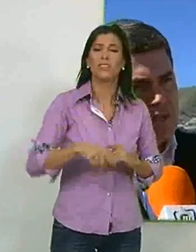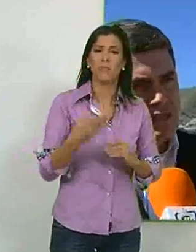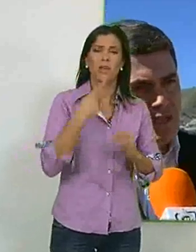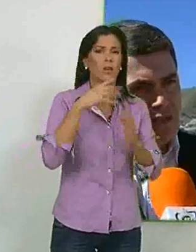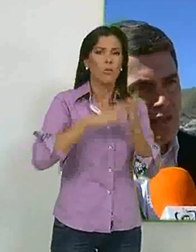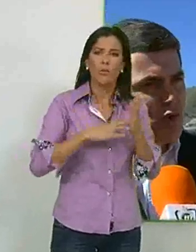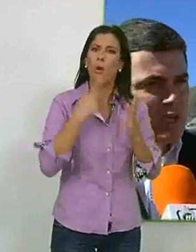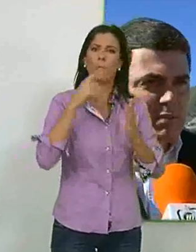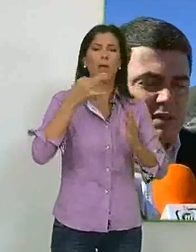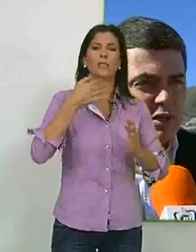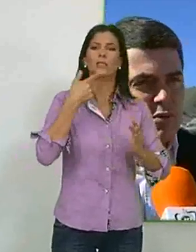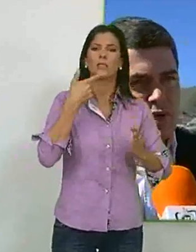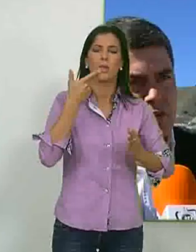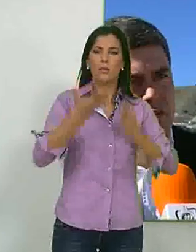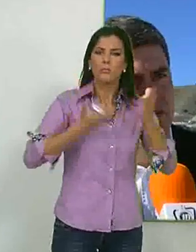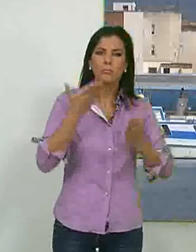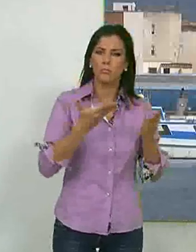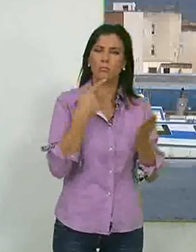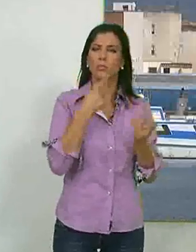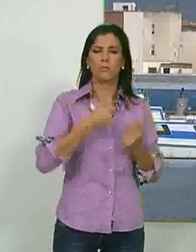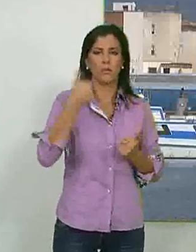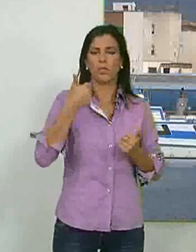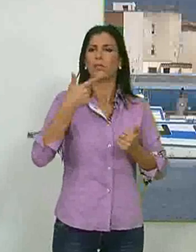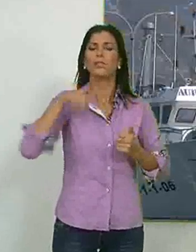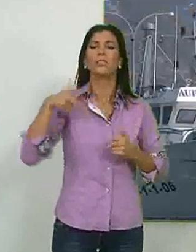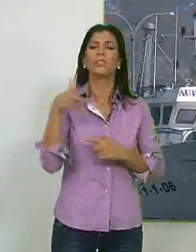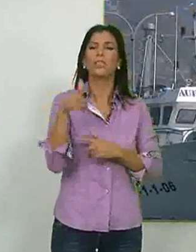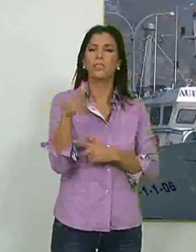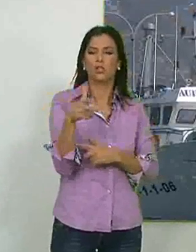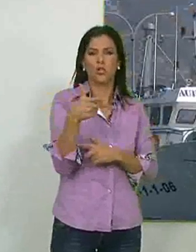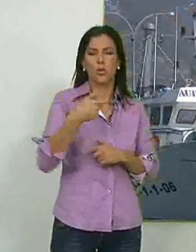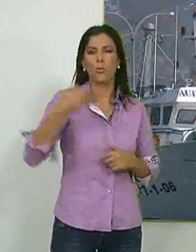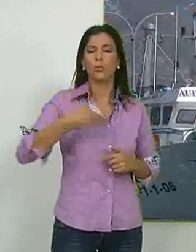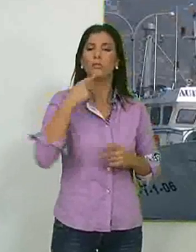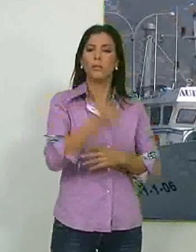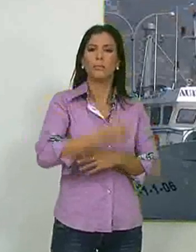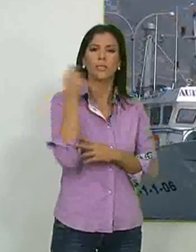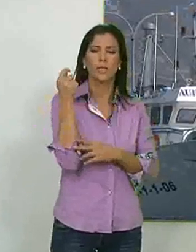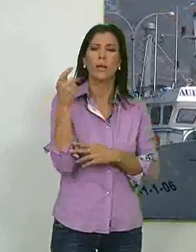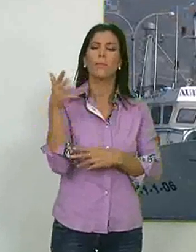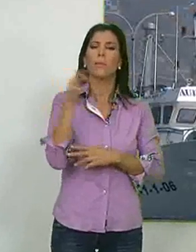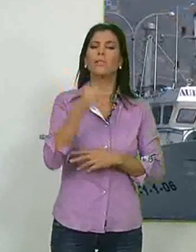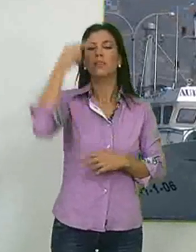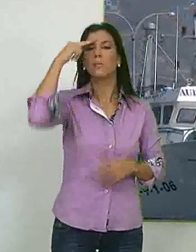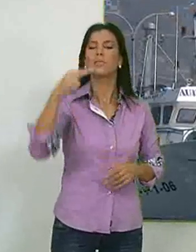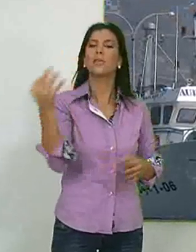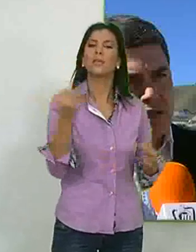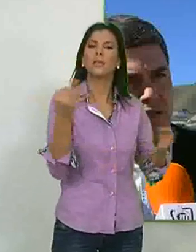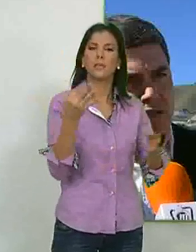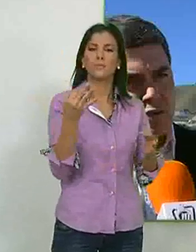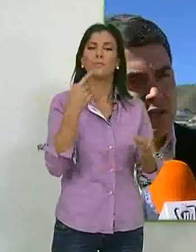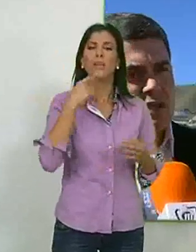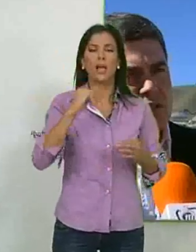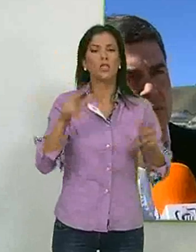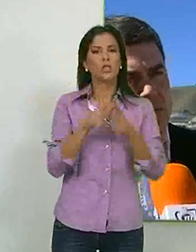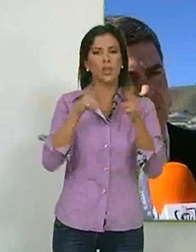ordenada y subvencionada de la flota, descartes y derechos transferibles de la pesca, así como respetar